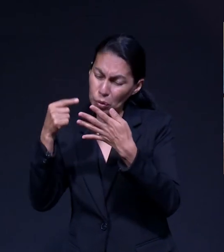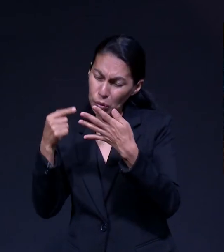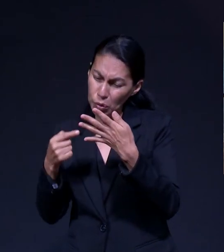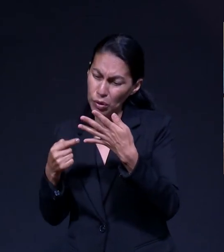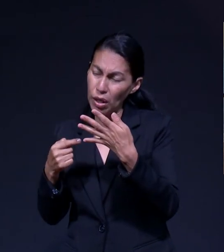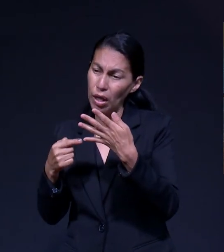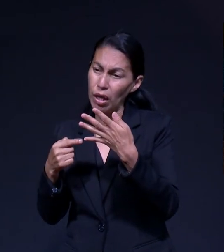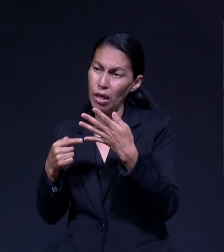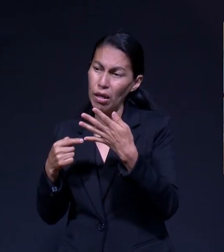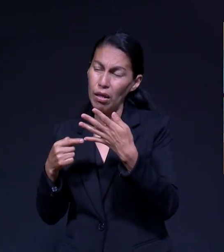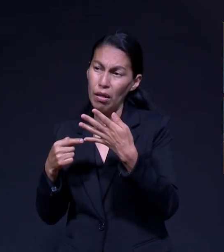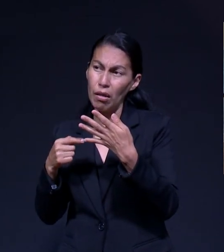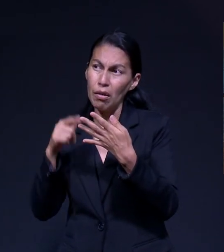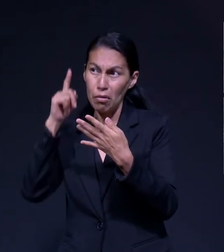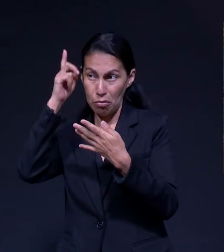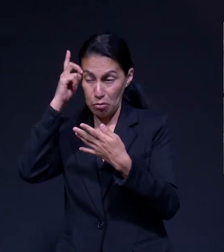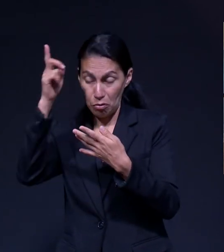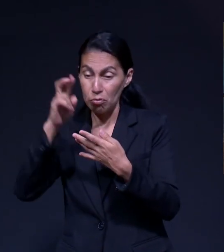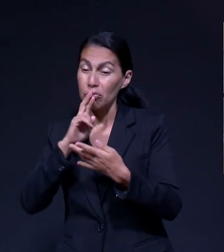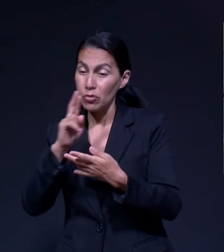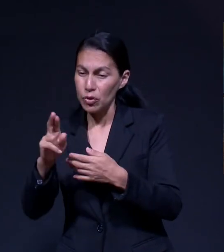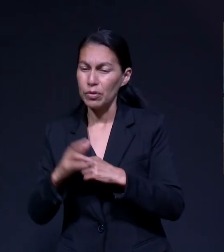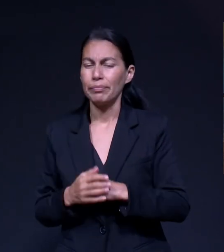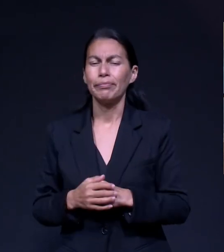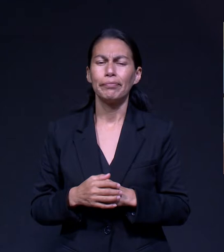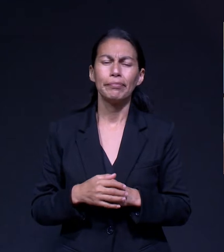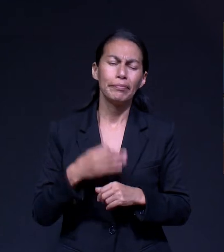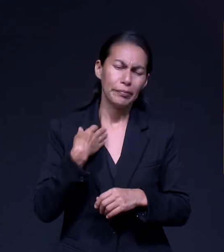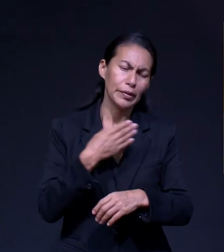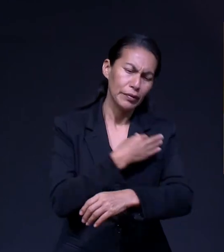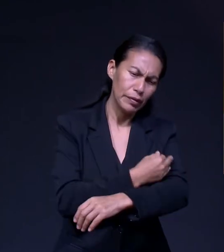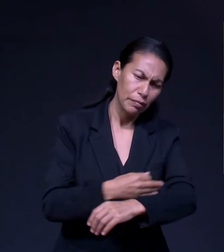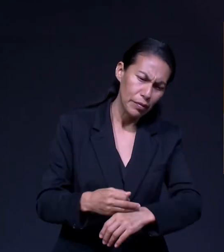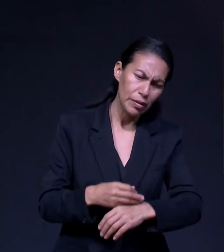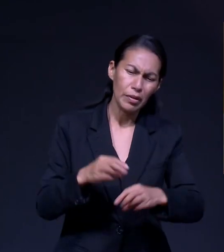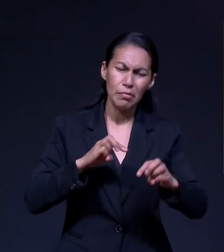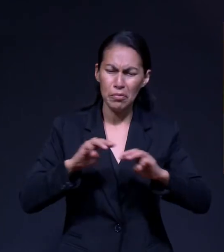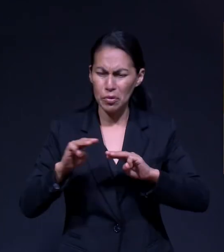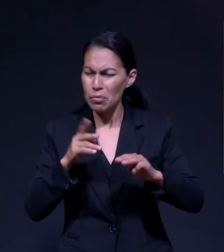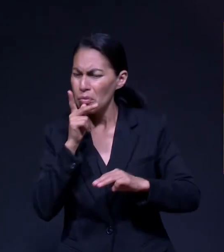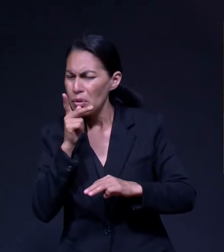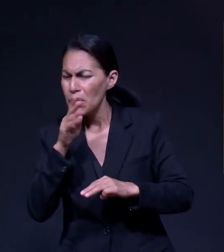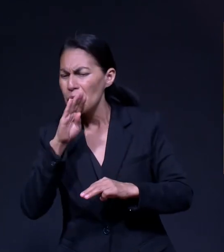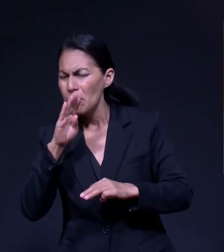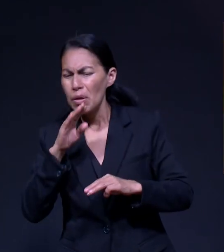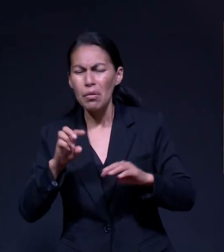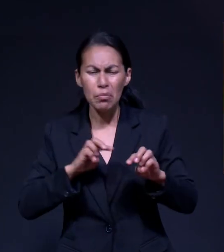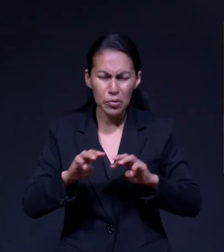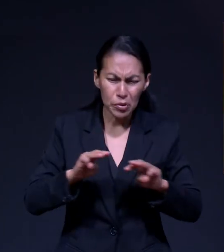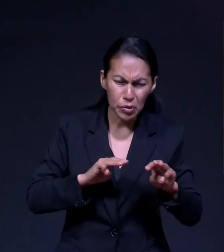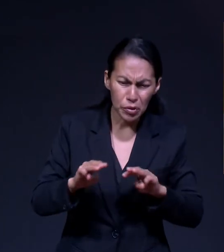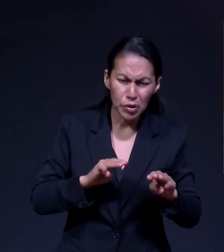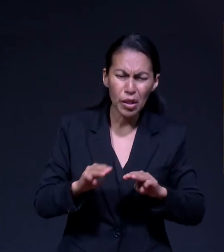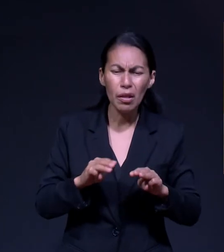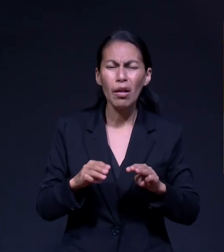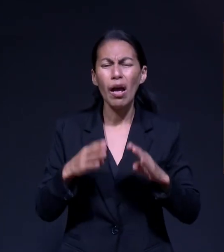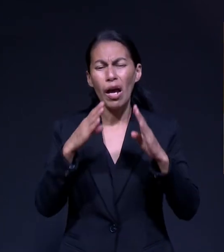muchas veces Hemos conocido diferentes países Mis papás son misioneros Les apasiona servir a la iglesia Entonces